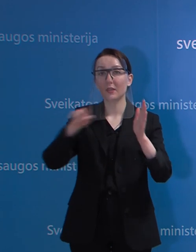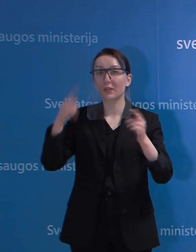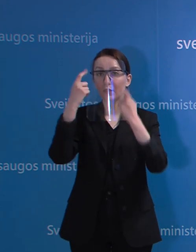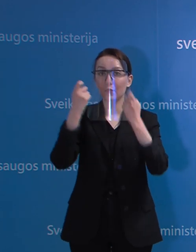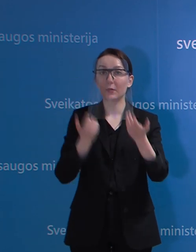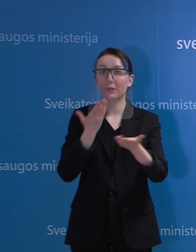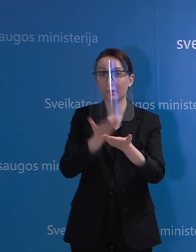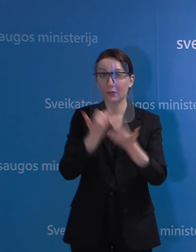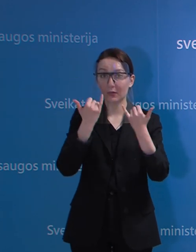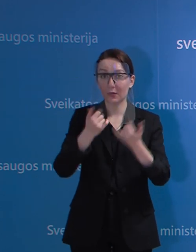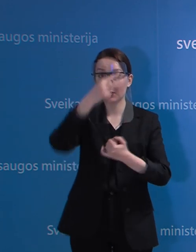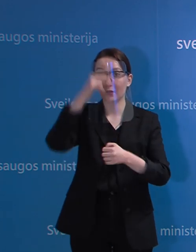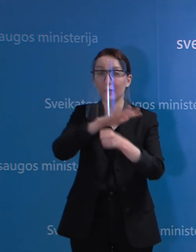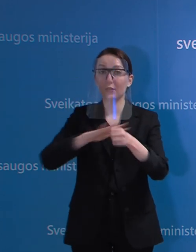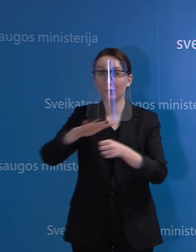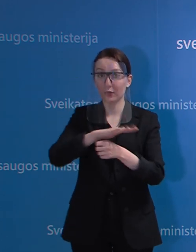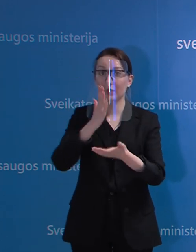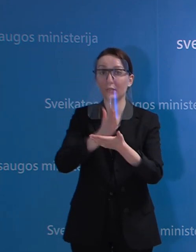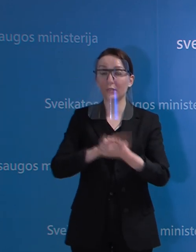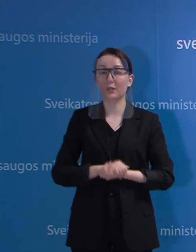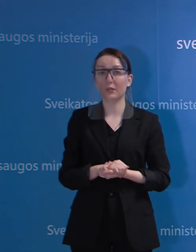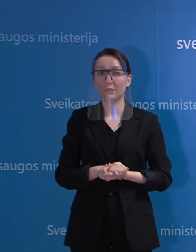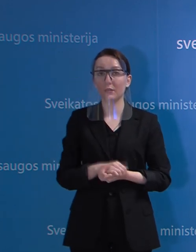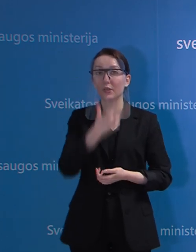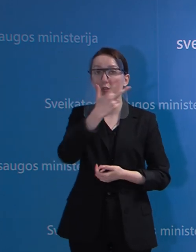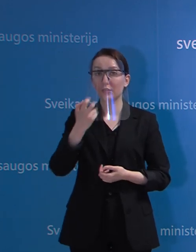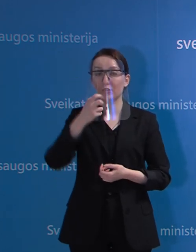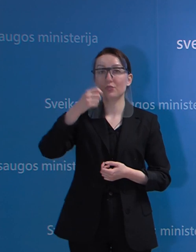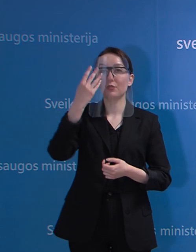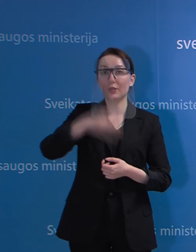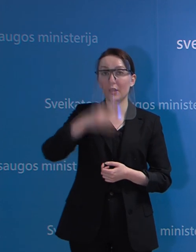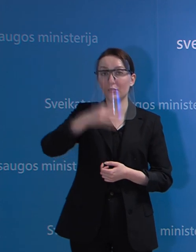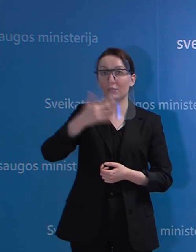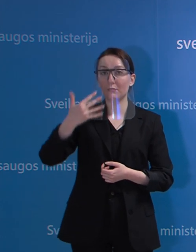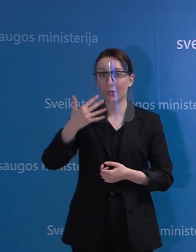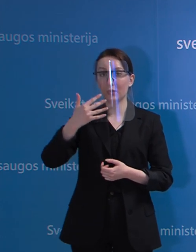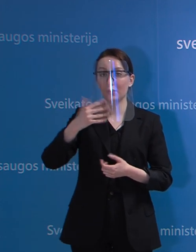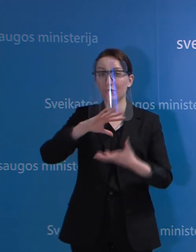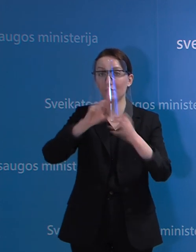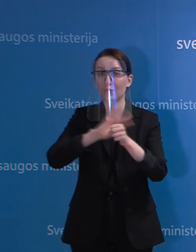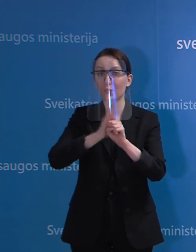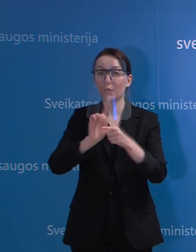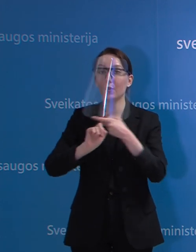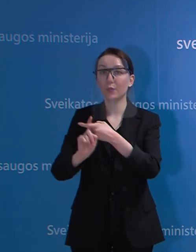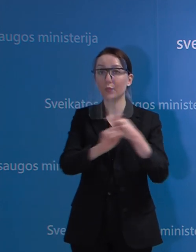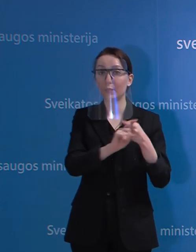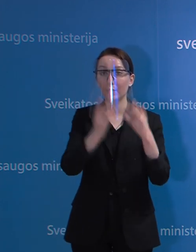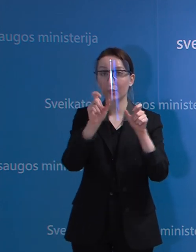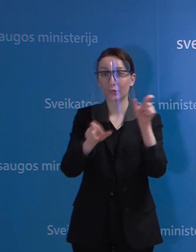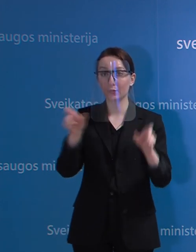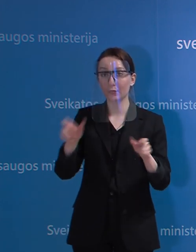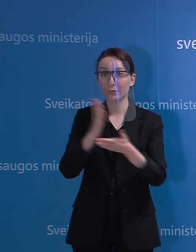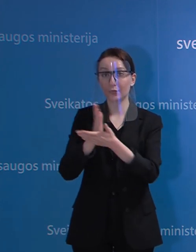informacijos. Šiuo metu Lietuvoje turim nustatytus 345 koronavirusinė infekcijos